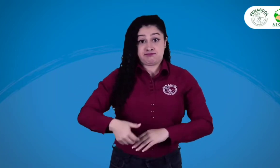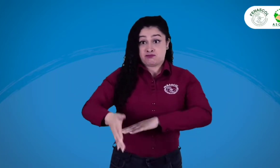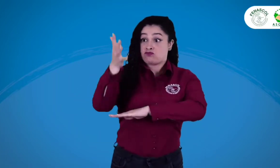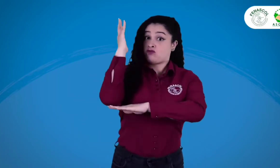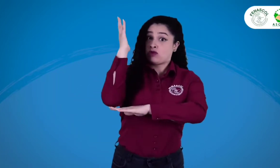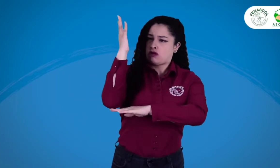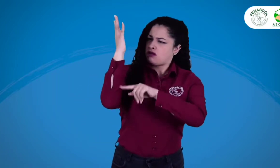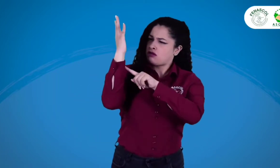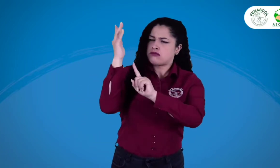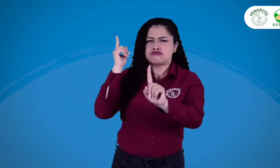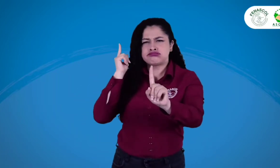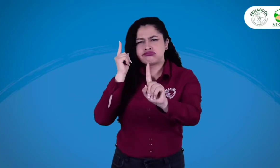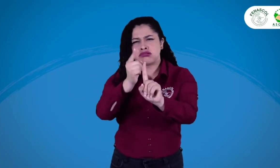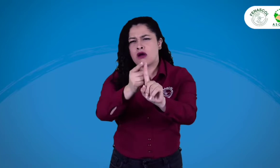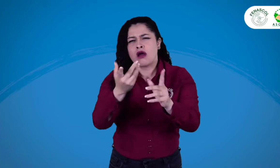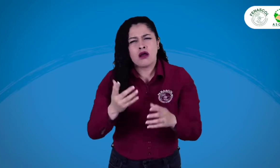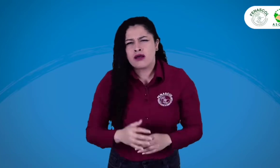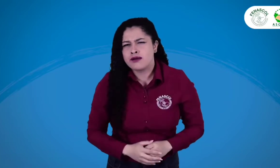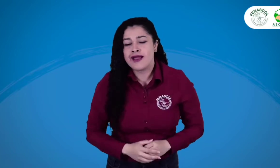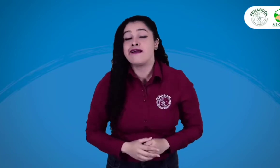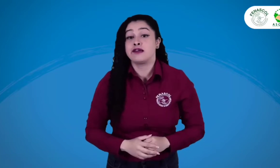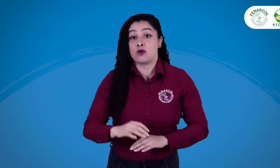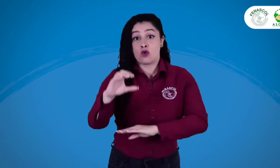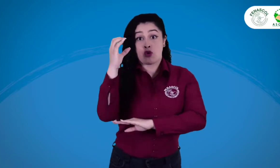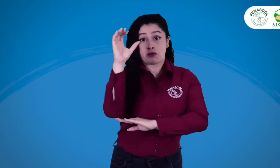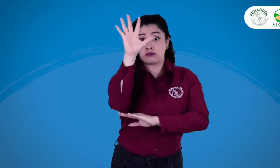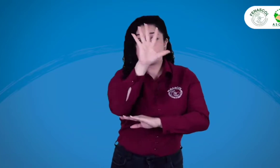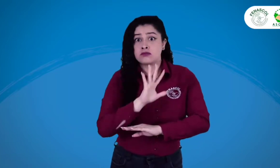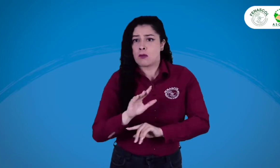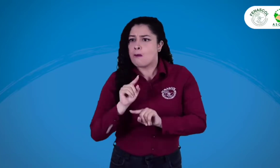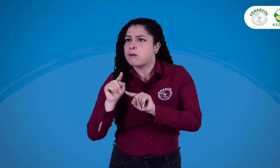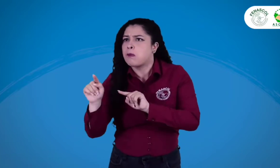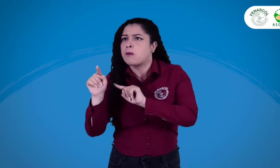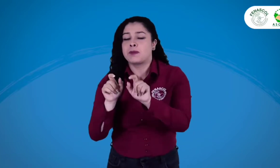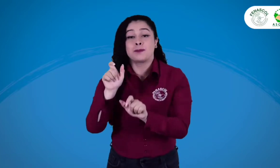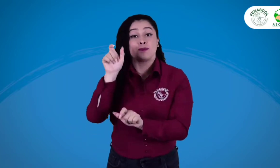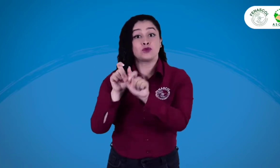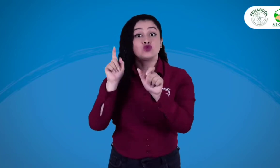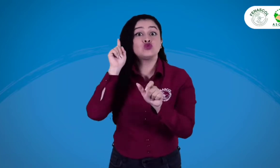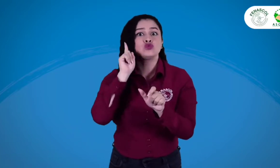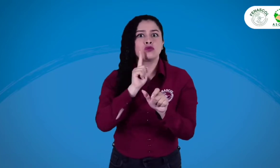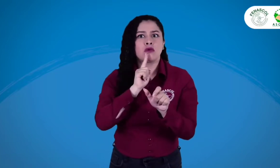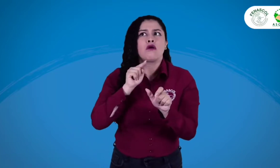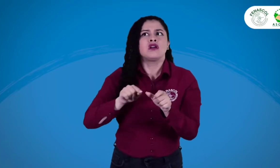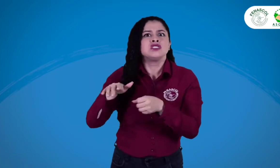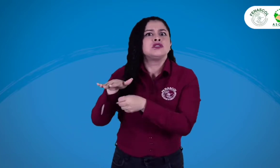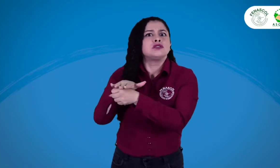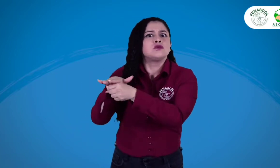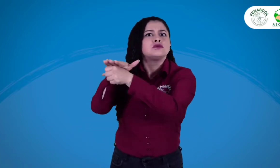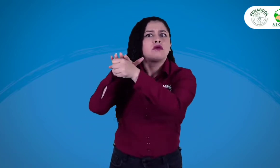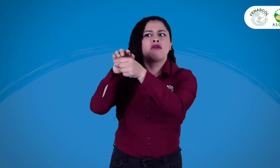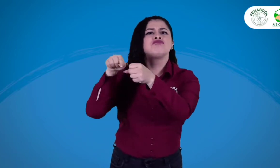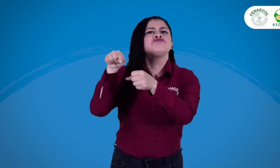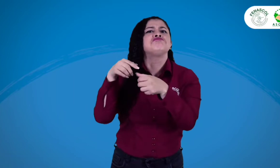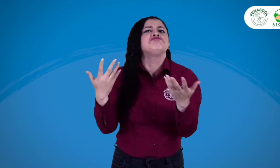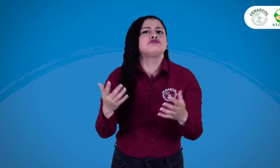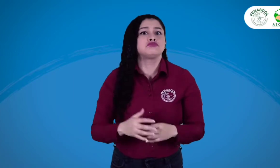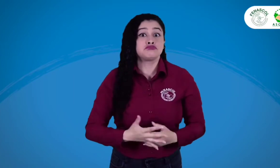modalidades presencial y virtual. Cabe apuntar que el VIII Congreso tiene como objetivo hablar